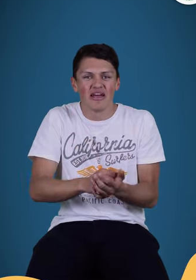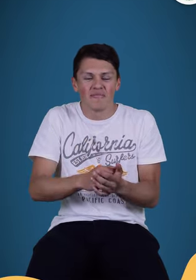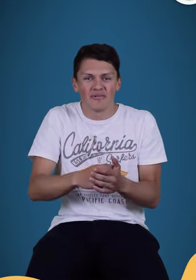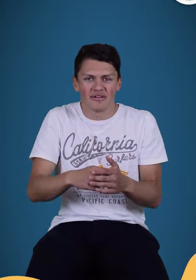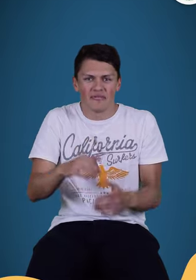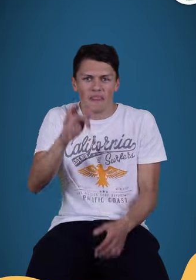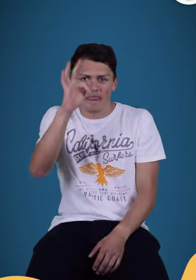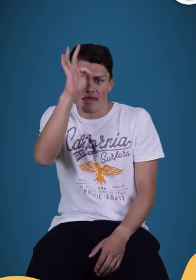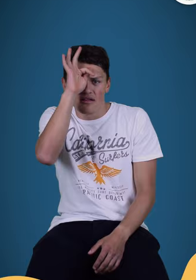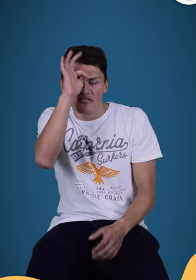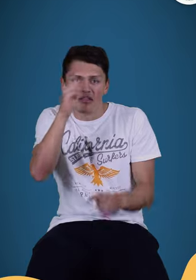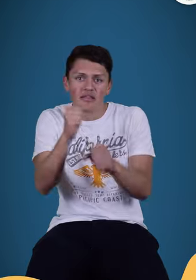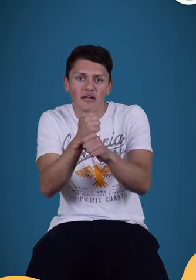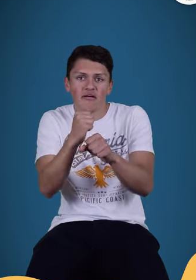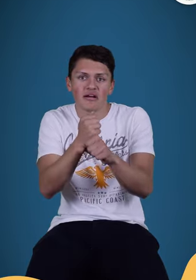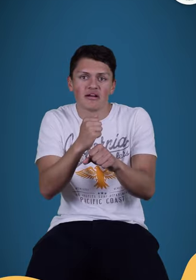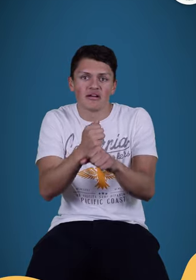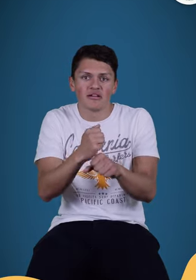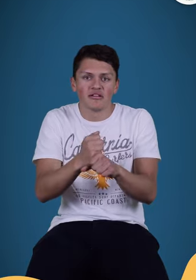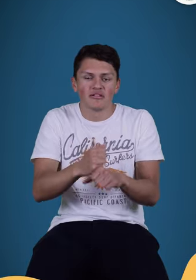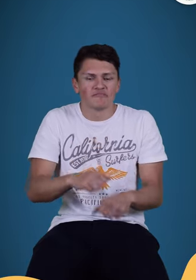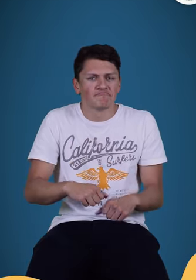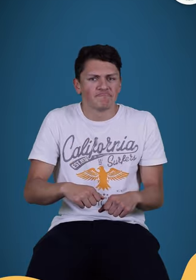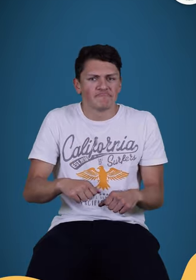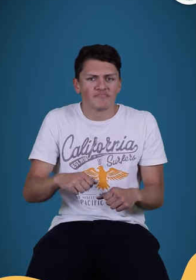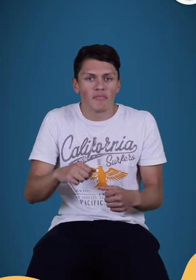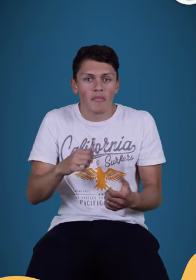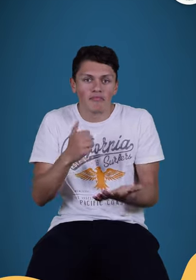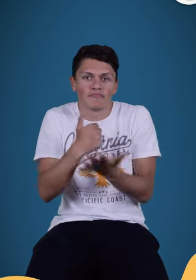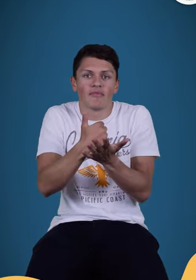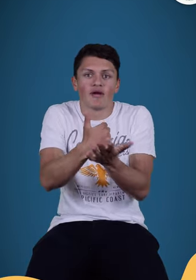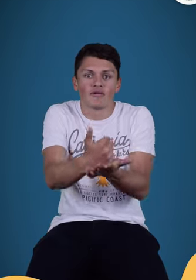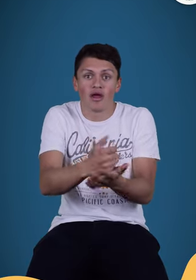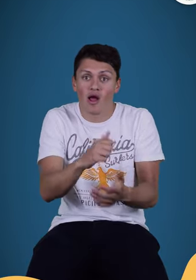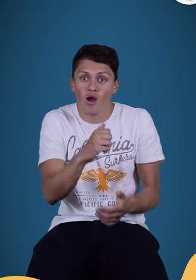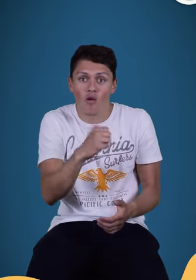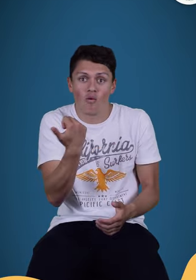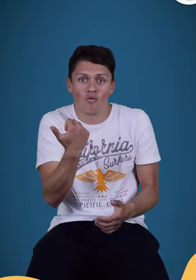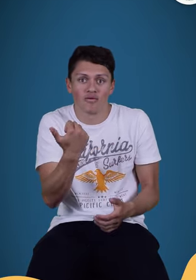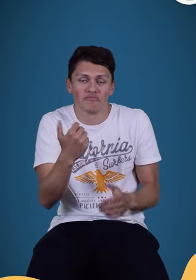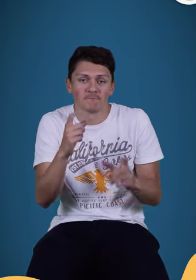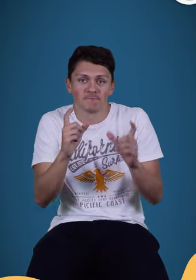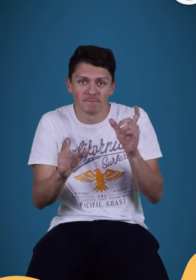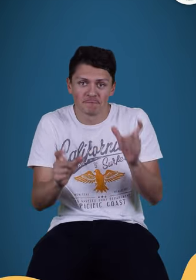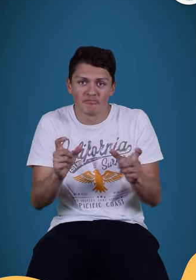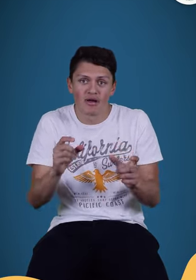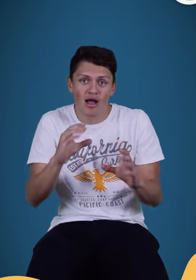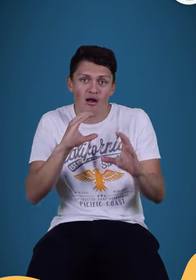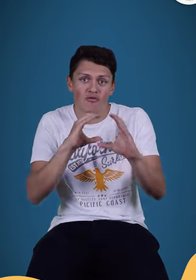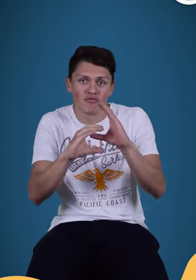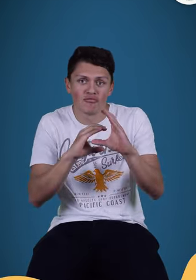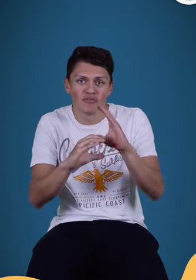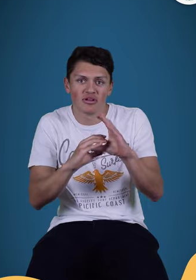hospital donde trabajó pude ayudar a otros a comunicarse. B. Y esto es bueno con la comunidad sorda